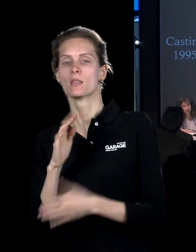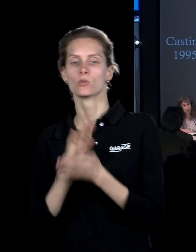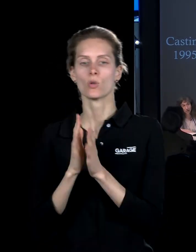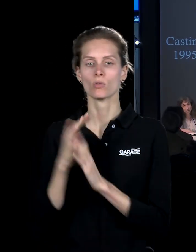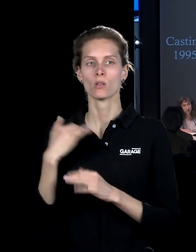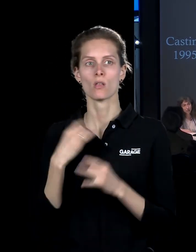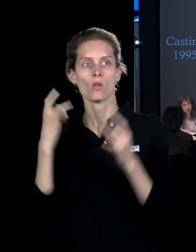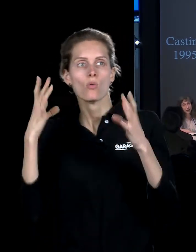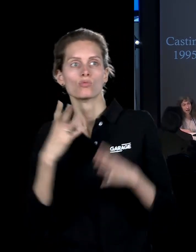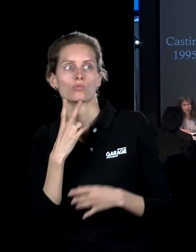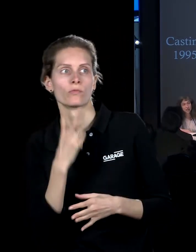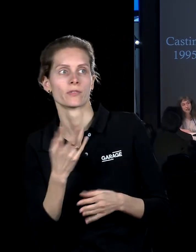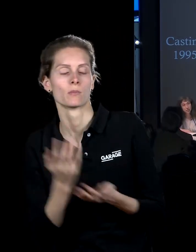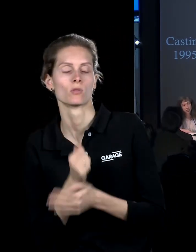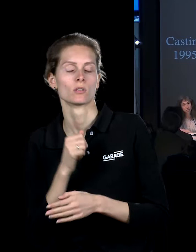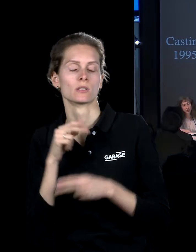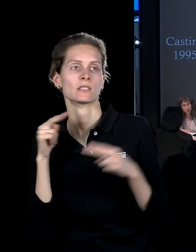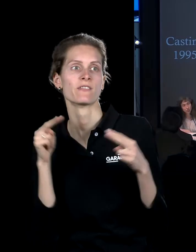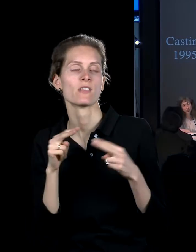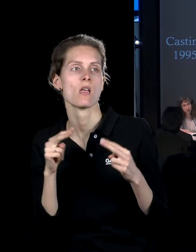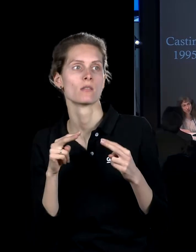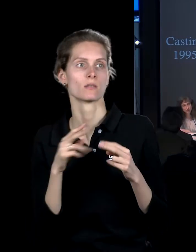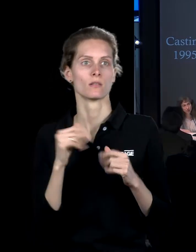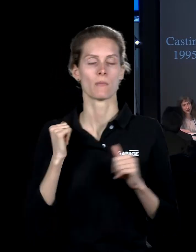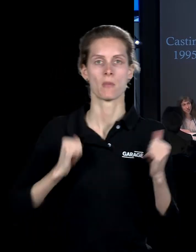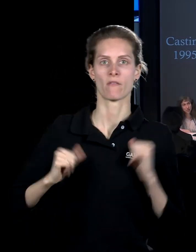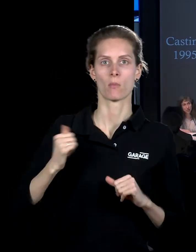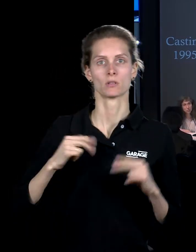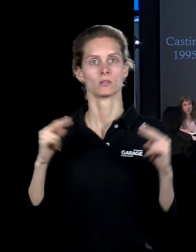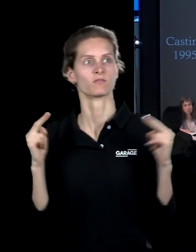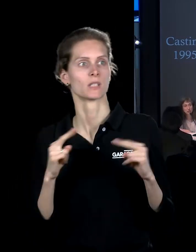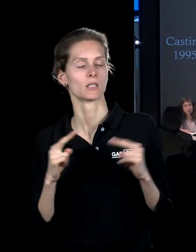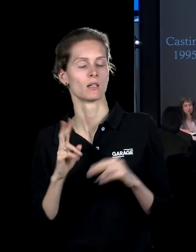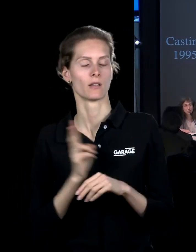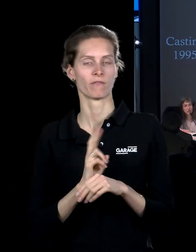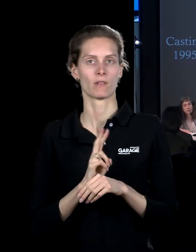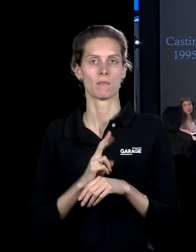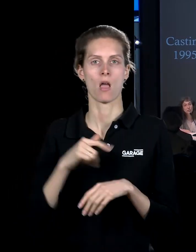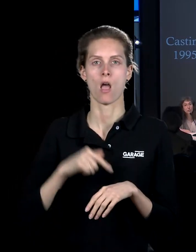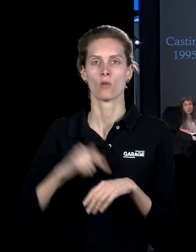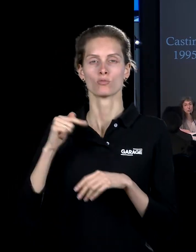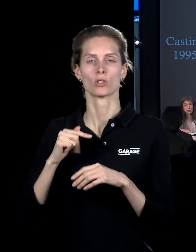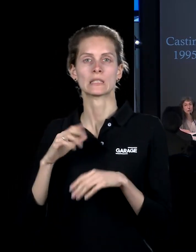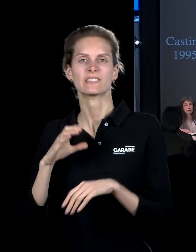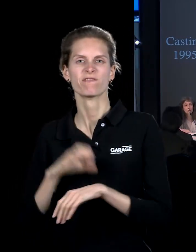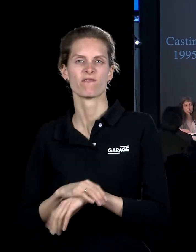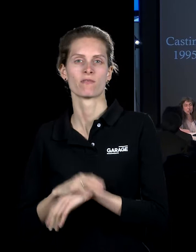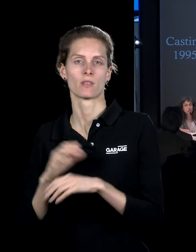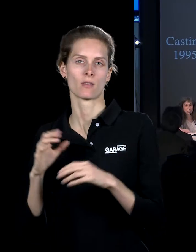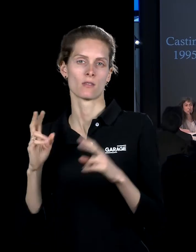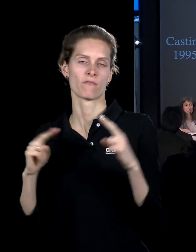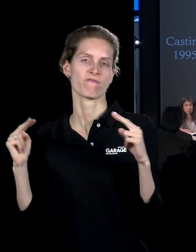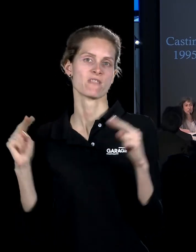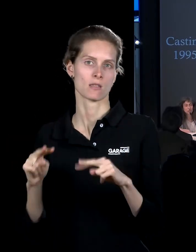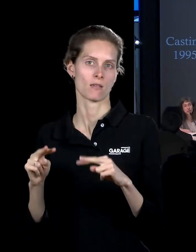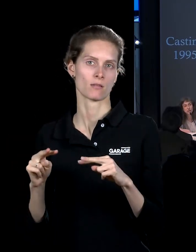свидетелями кастинга, а не зрителями фильма или перформанса. Вот это самое предпонятие о свидетеле, которое здесь очень важно, потому